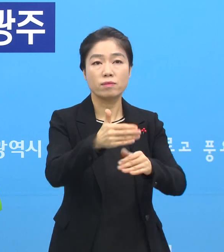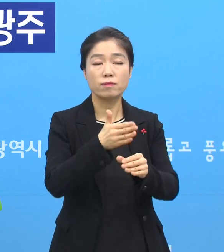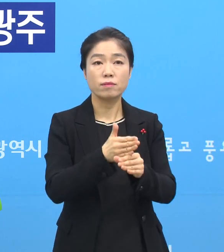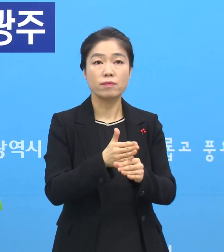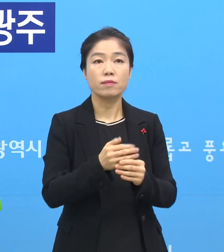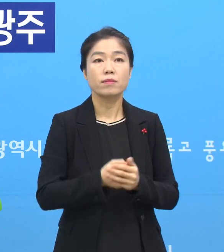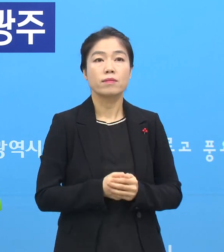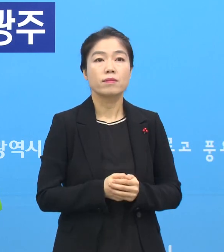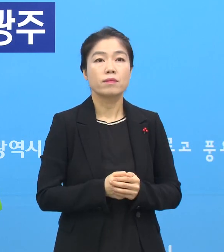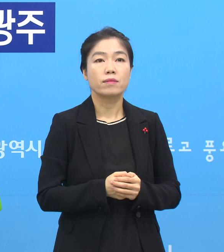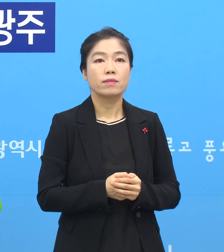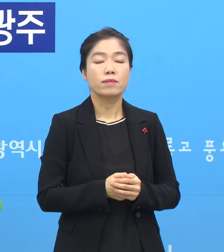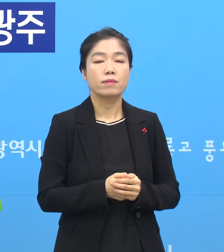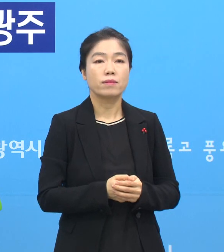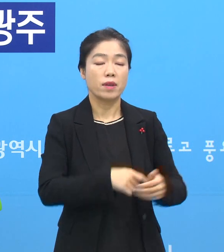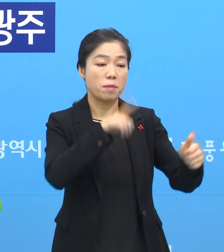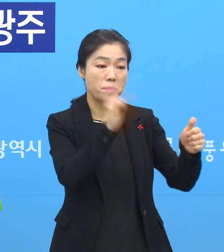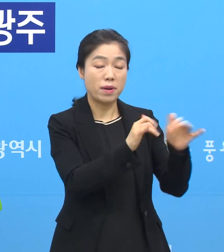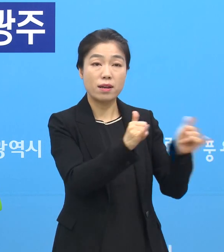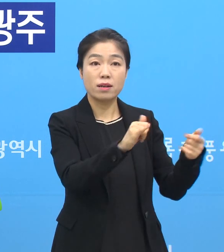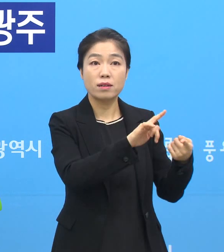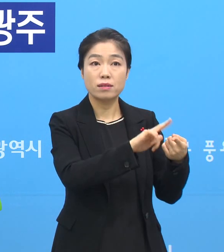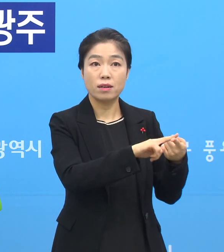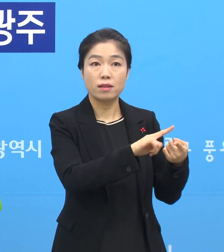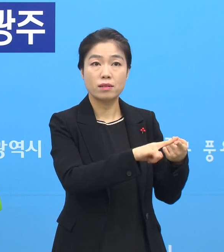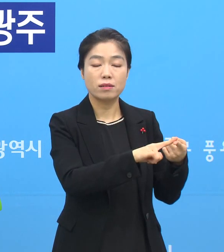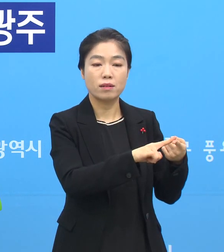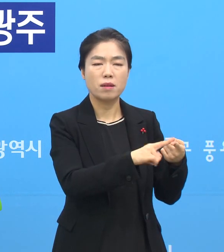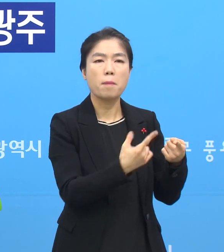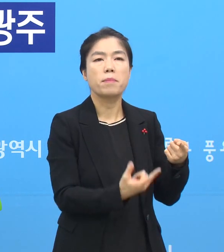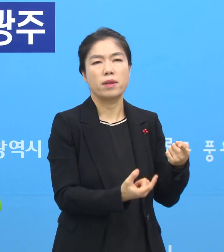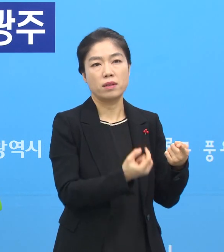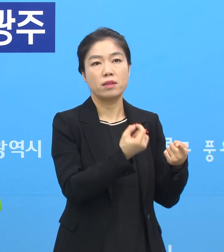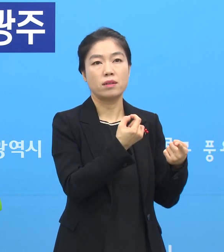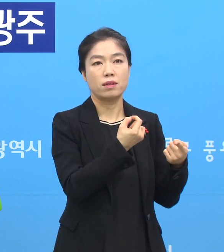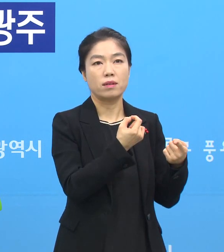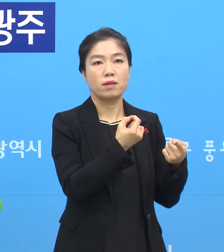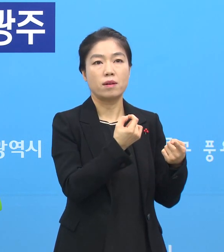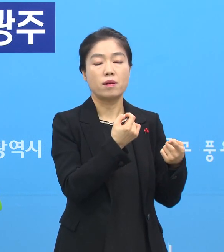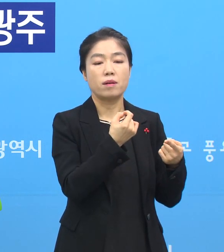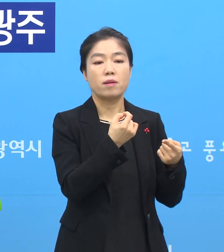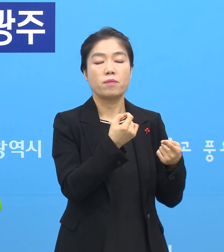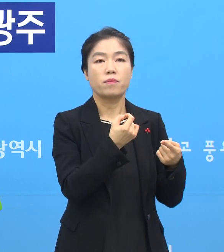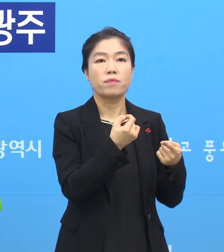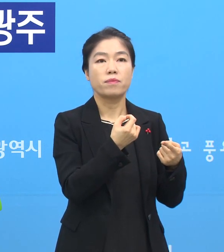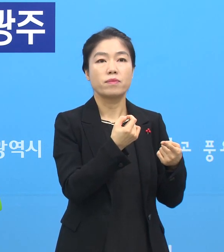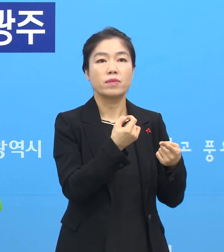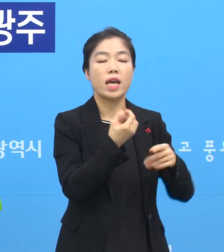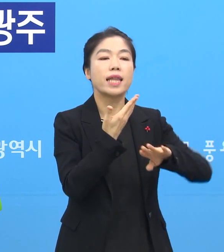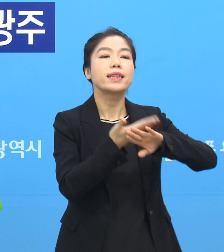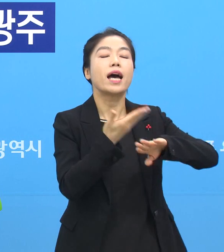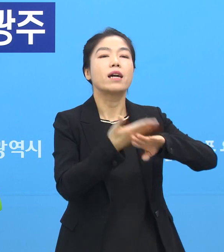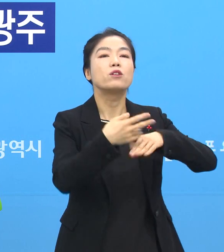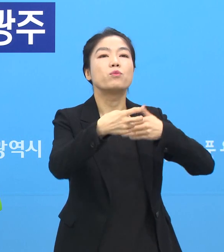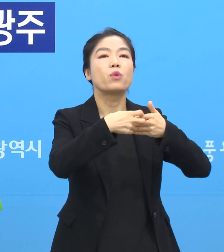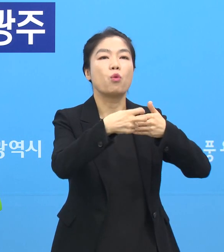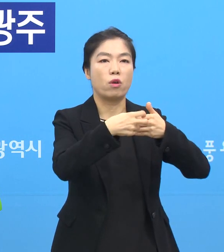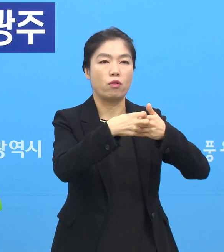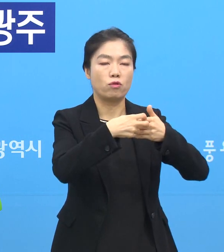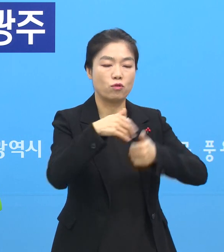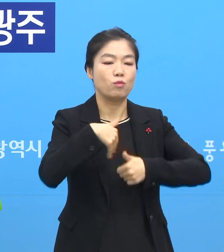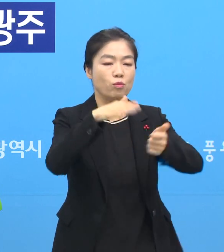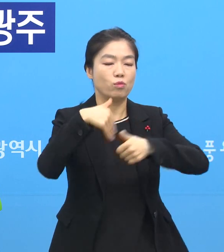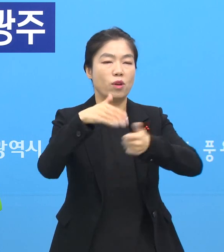있고요. 그다음에 확진자에 대해서는 저희들이 최대한 빨리 밖에 있는 진료병원으로 옮기려고 합니다.